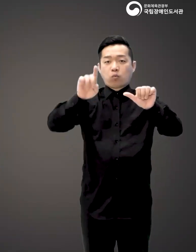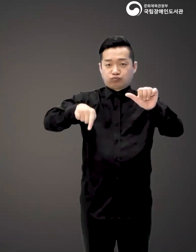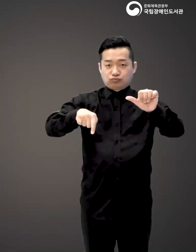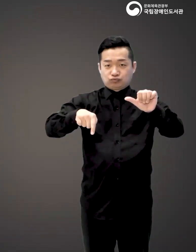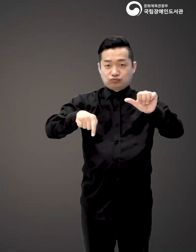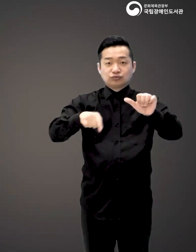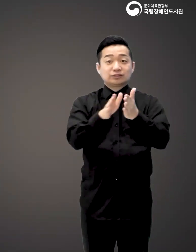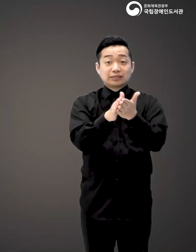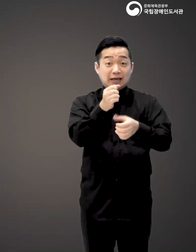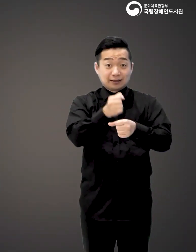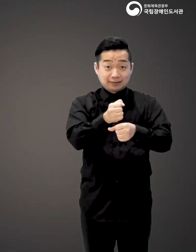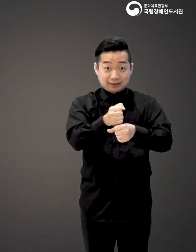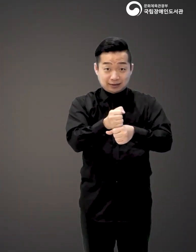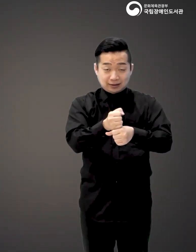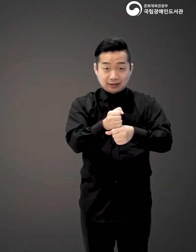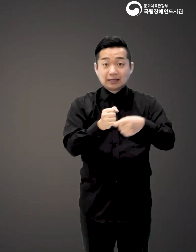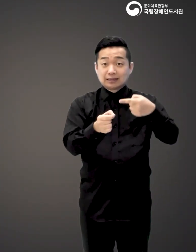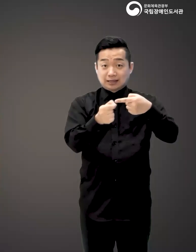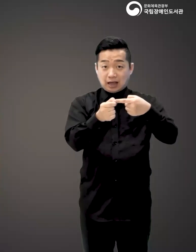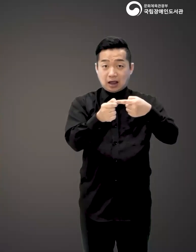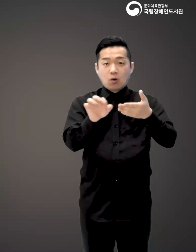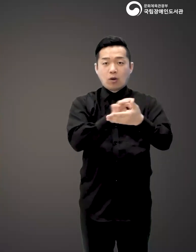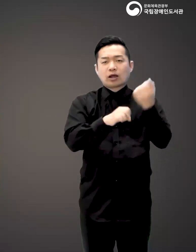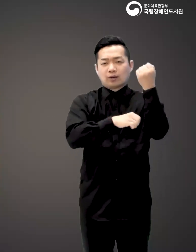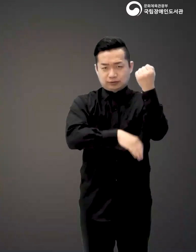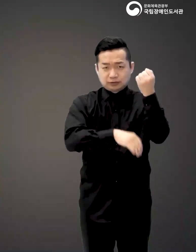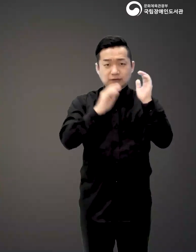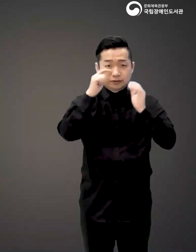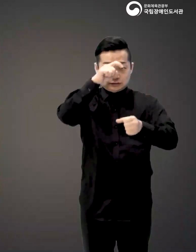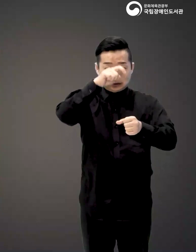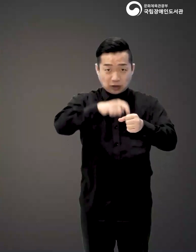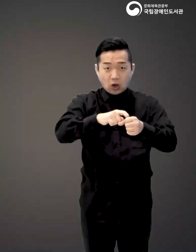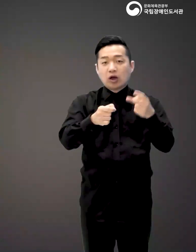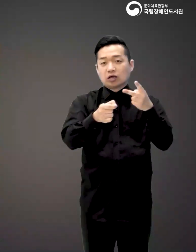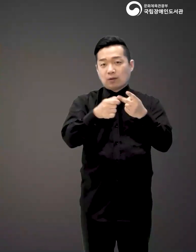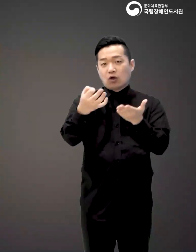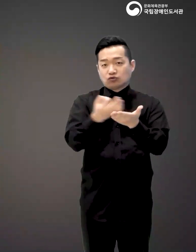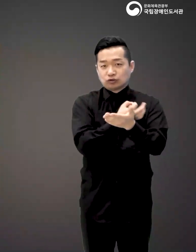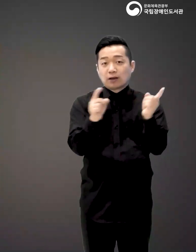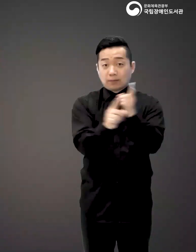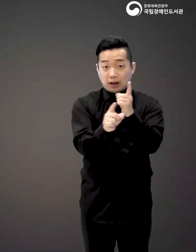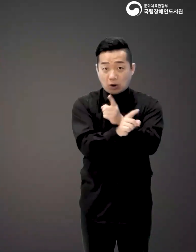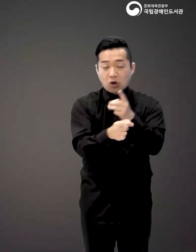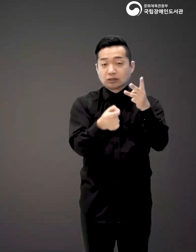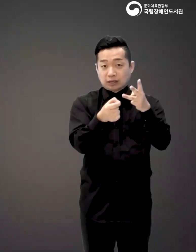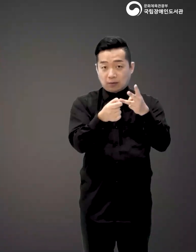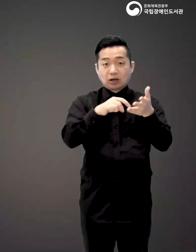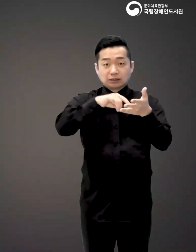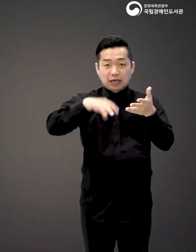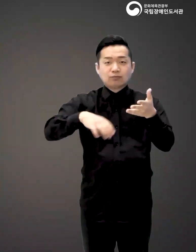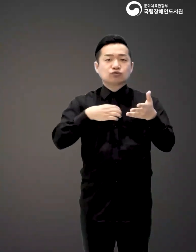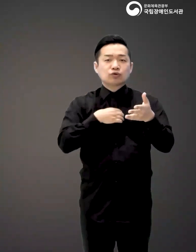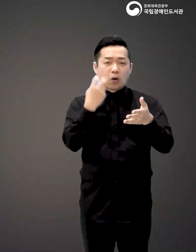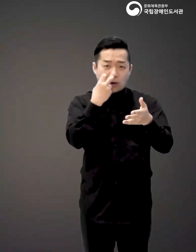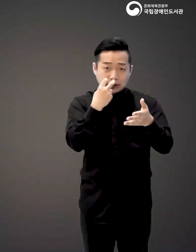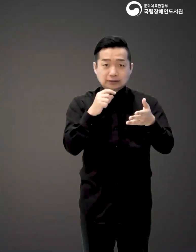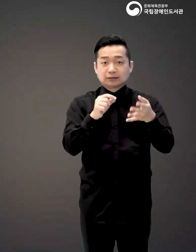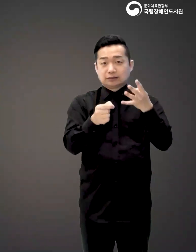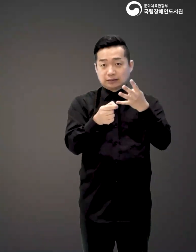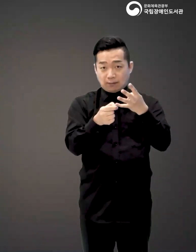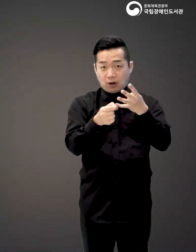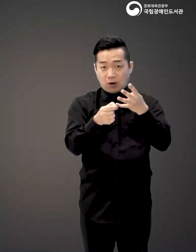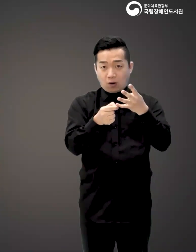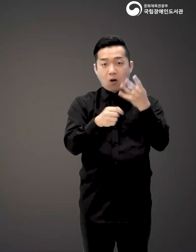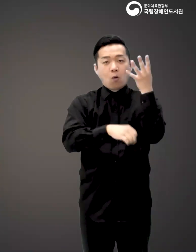5부작으로 구성된 이 시리즈는 1권, 회계의 본질 2권, 수익성 개선 3권, 세무리스크